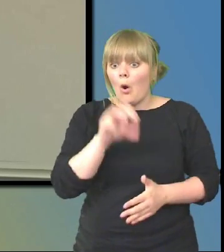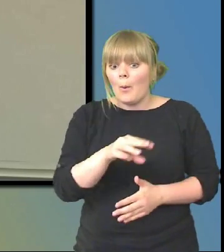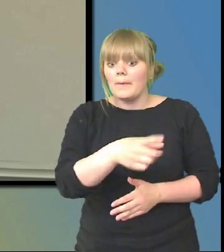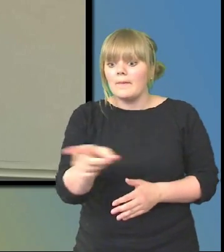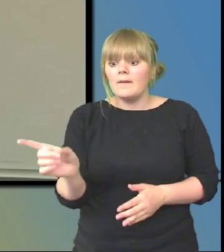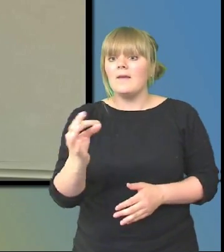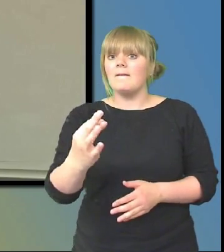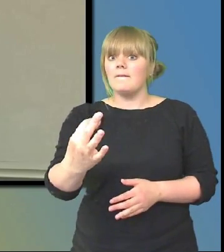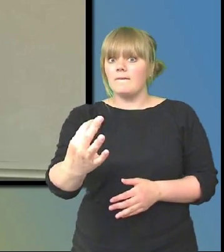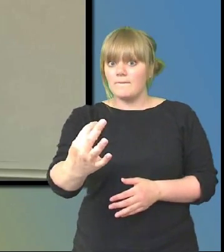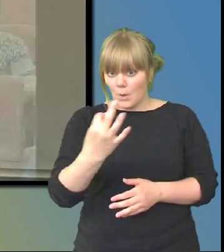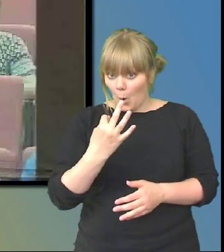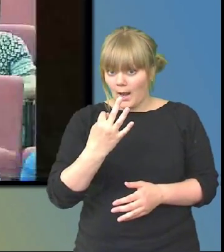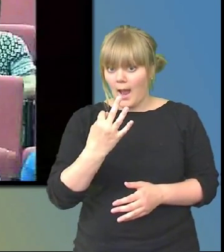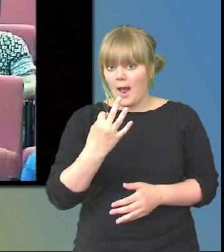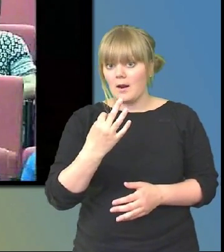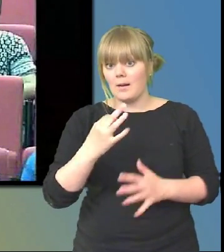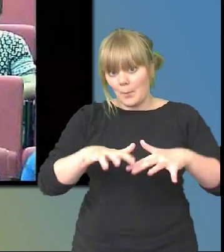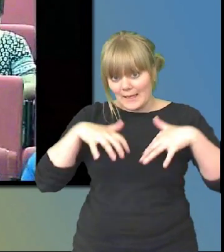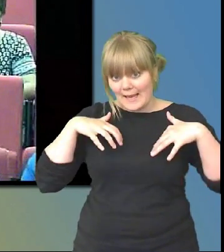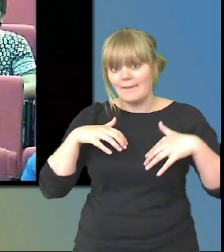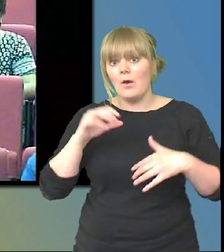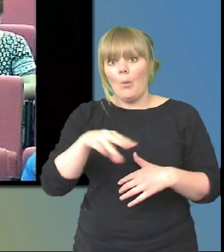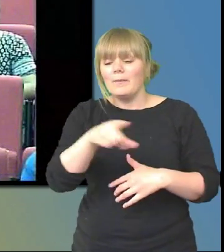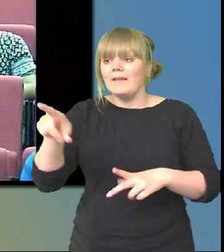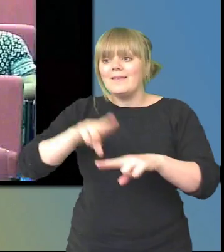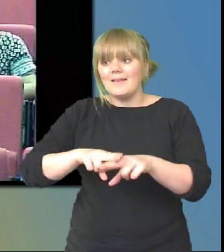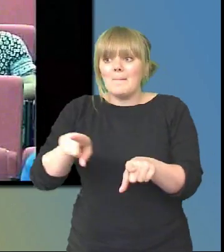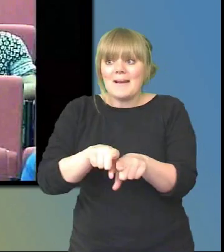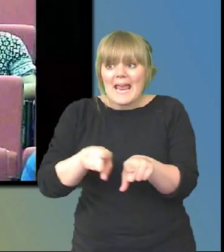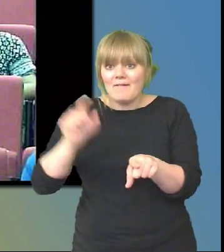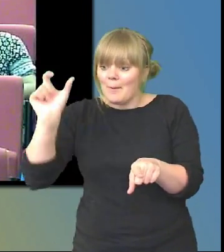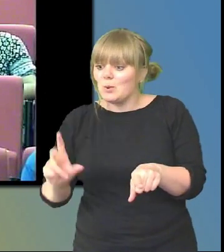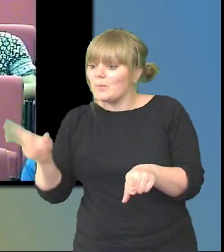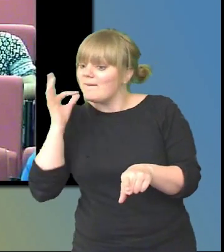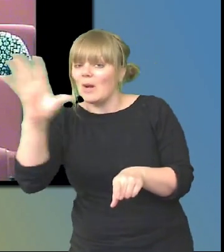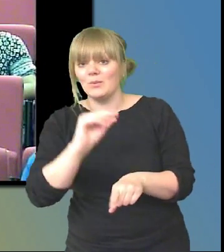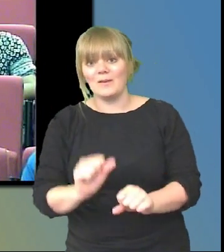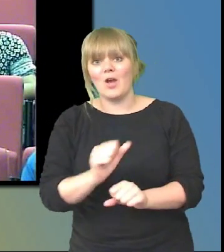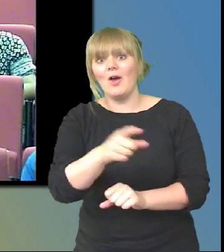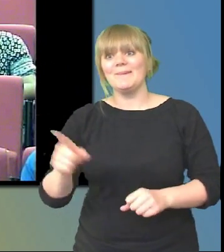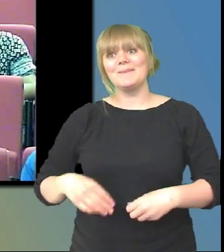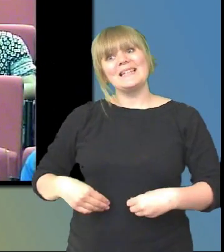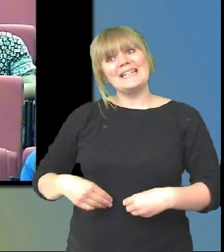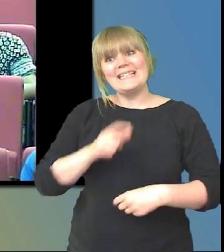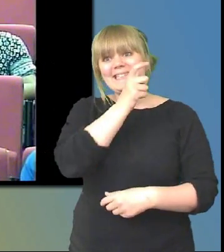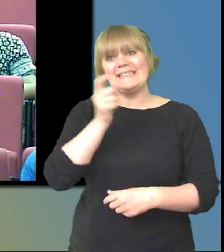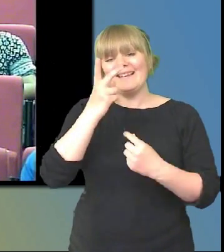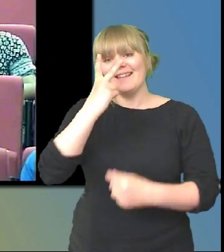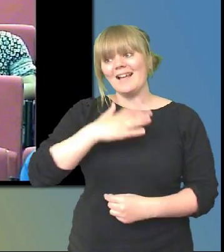då ska ni le och se glada ut och intresserade. För jag har sett hur många som helst är en som sitter bredvid sitter. Är